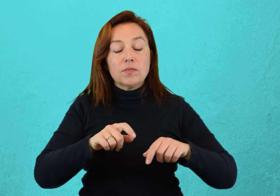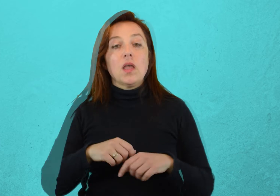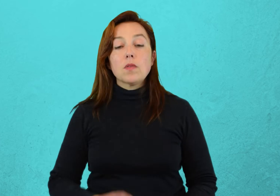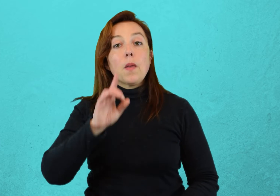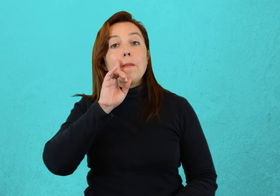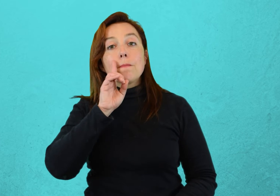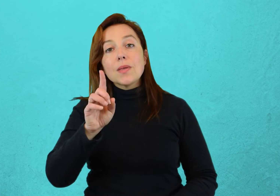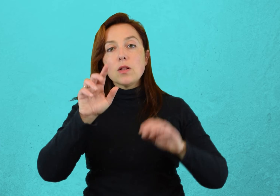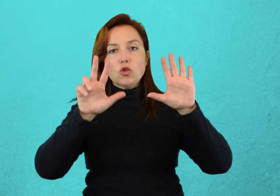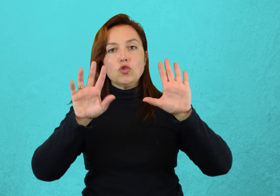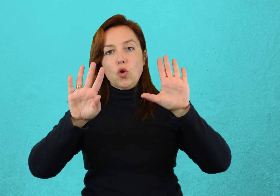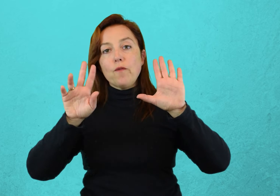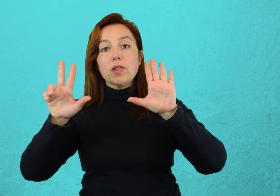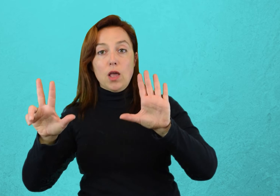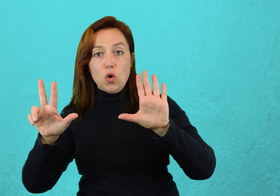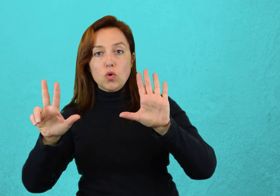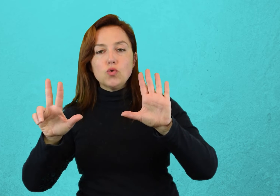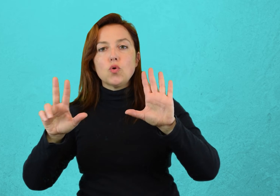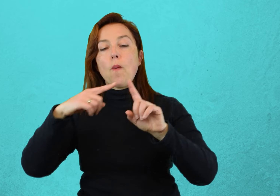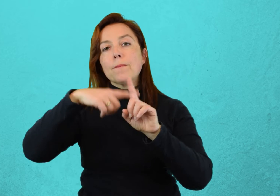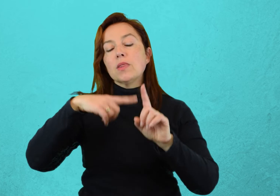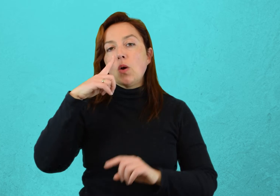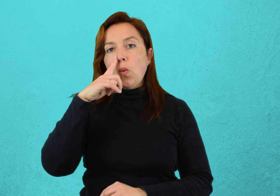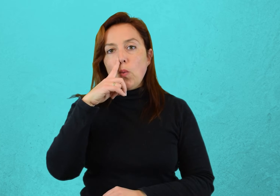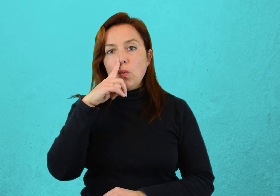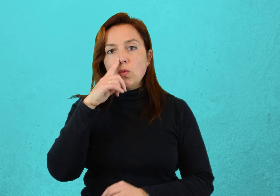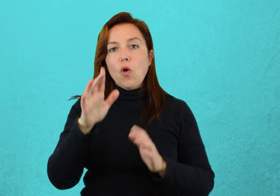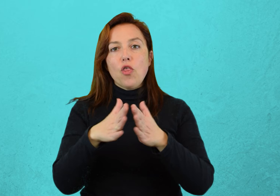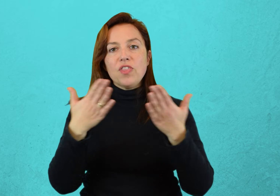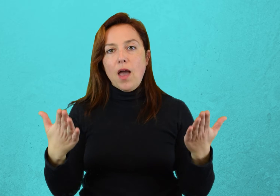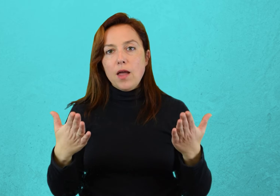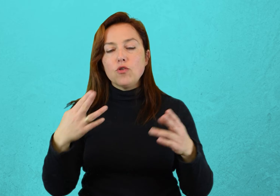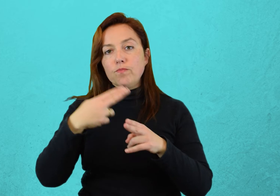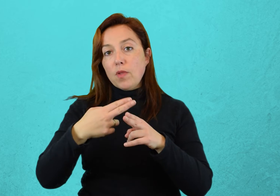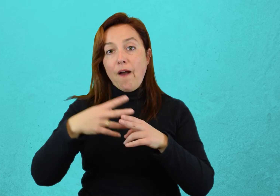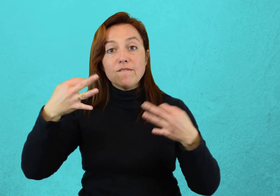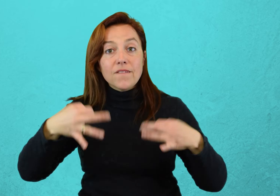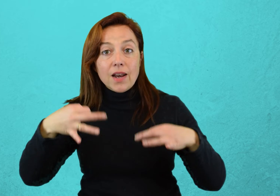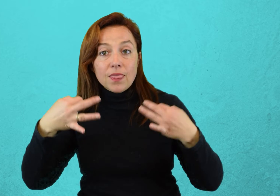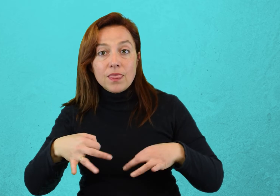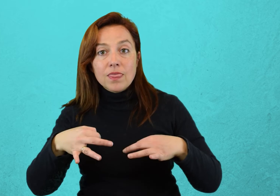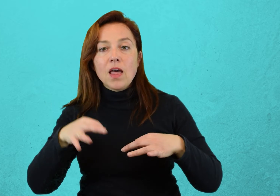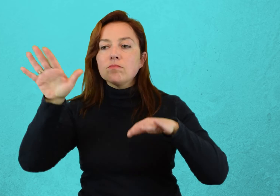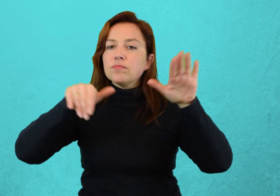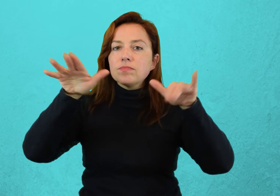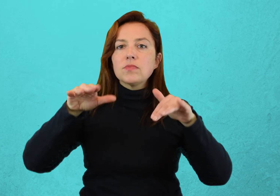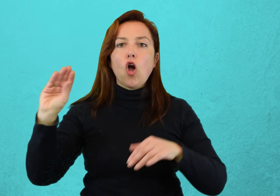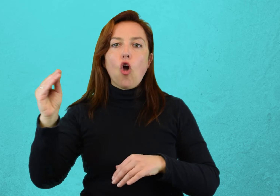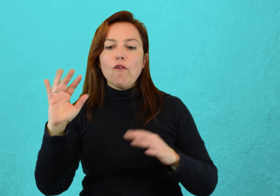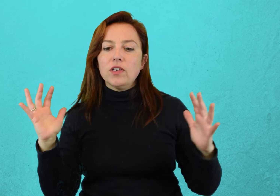En 1898, en el mes de junio, el diario La Verdad convocaba a una reunión de jóvenes que